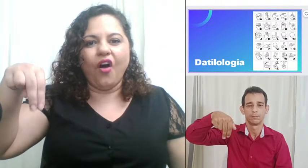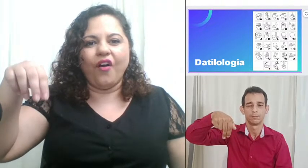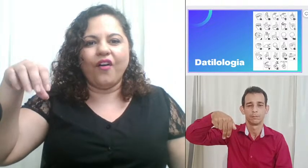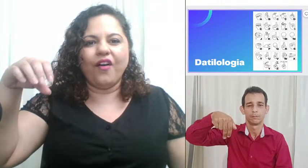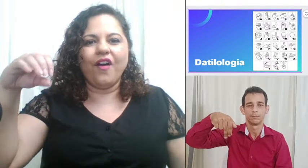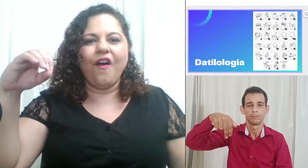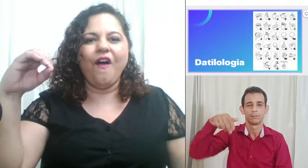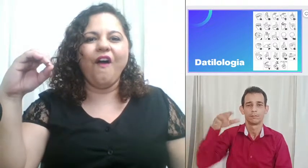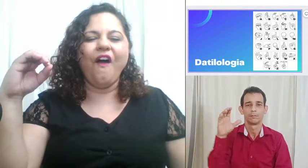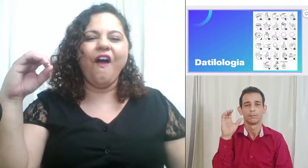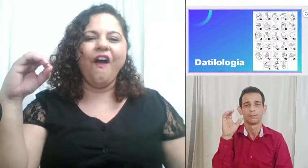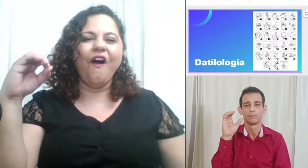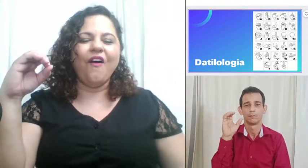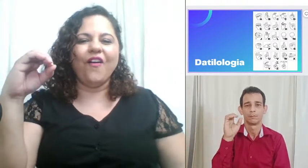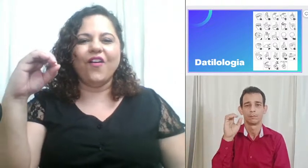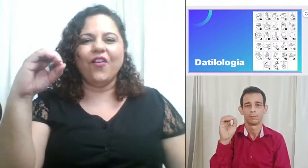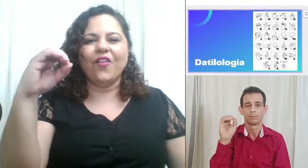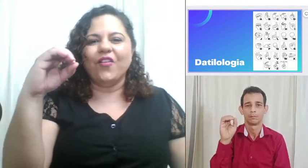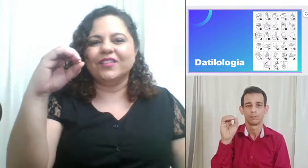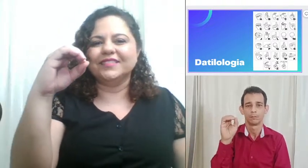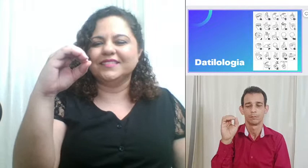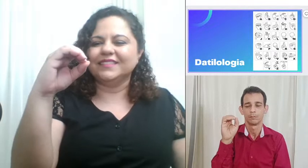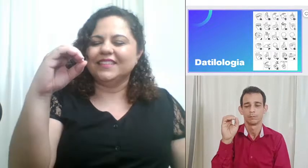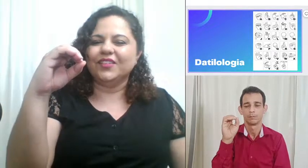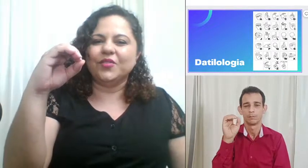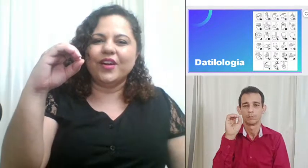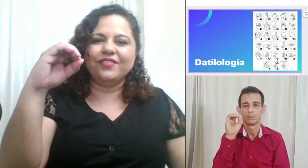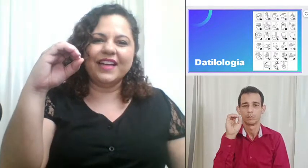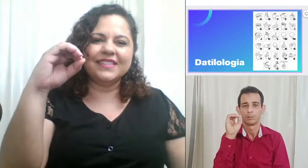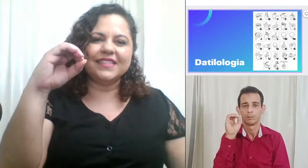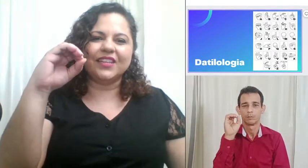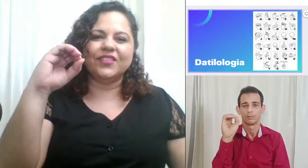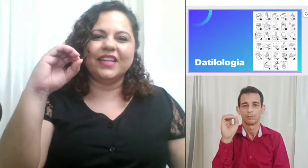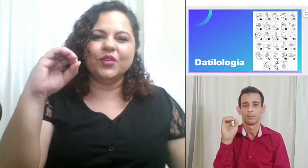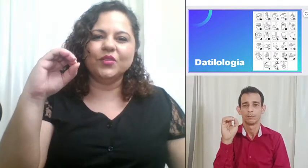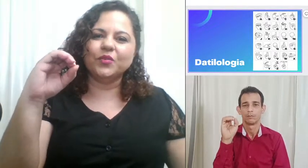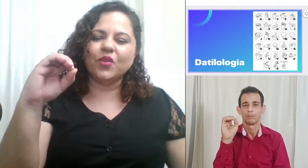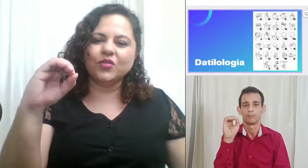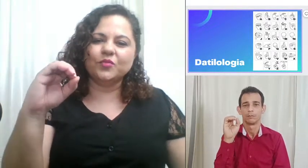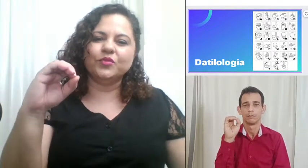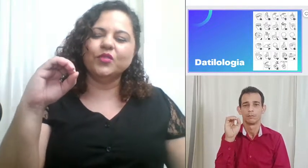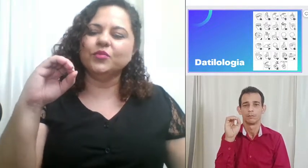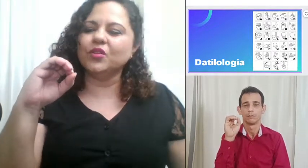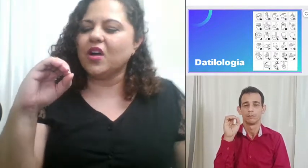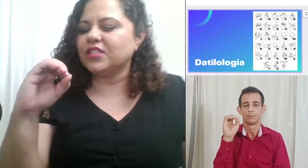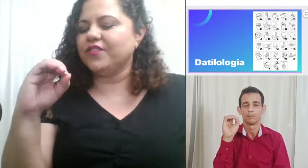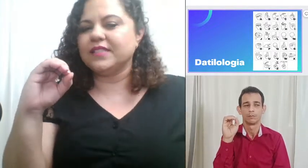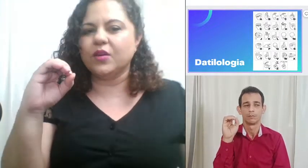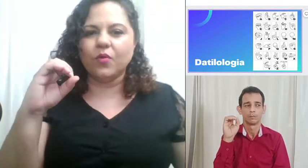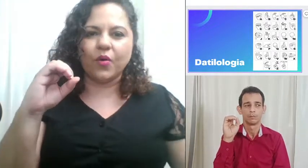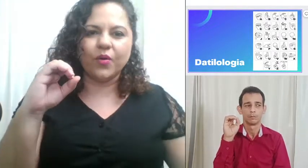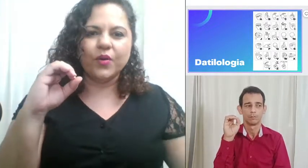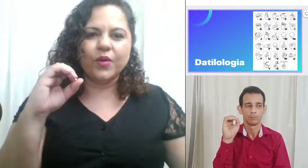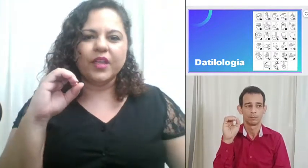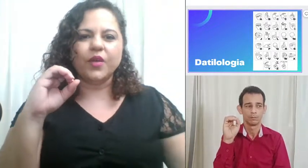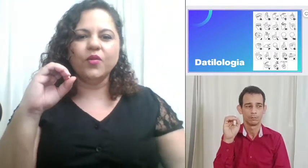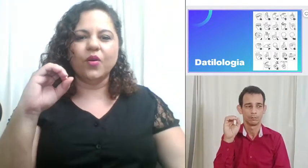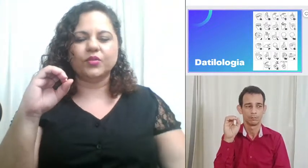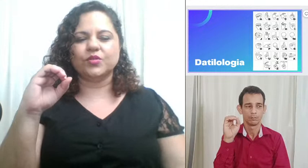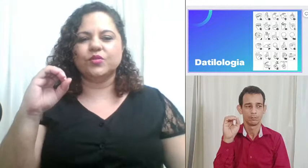O O é facinho todo mundo gosta de fazer o O eu gosto